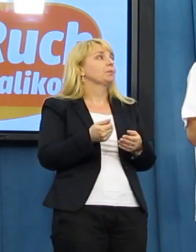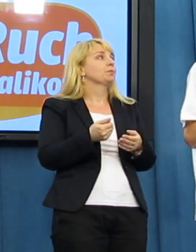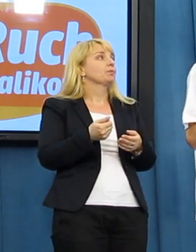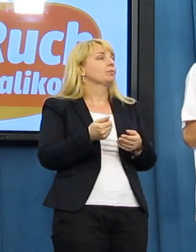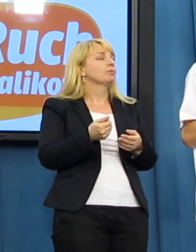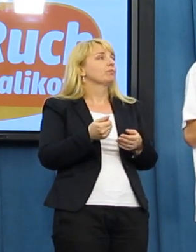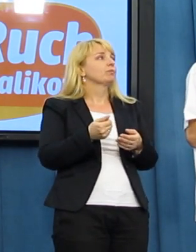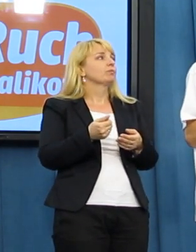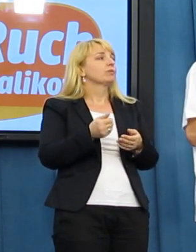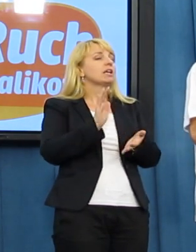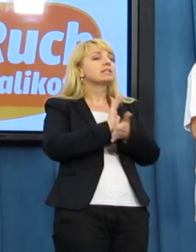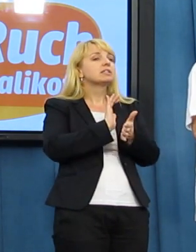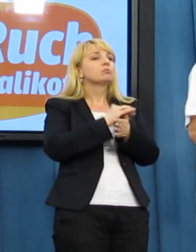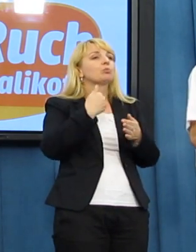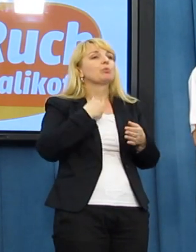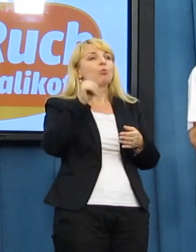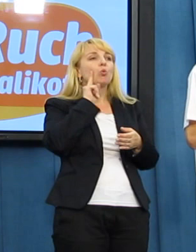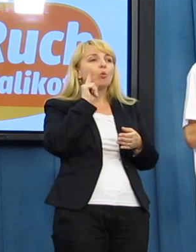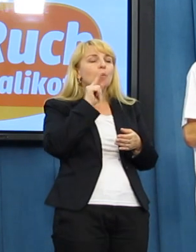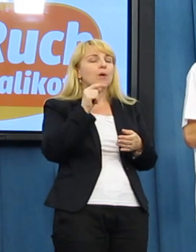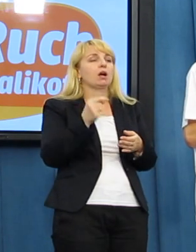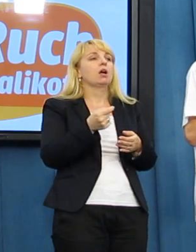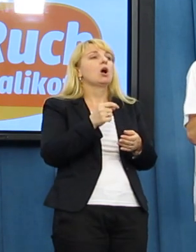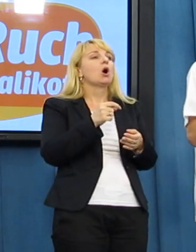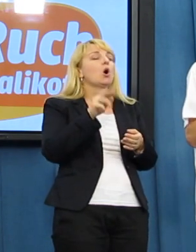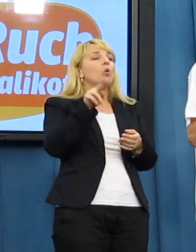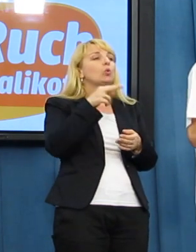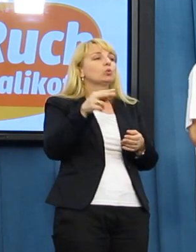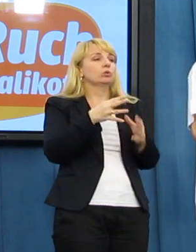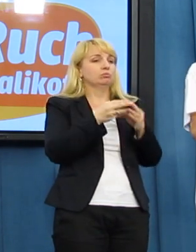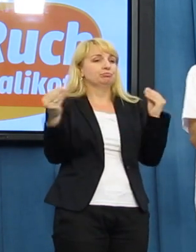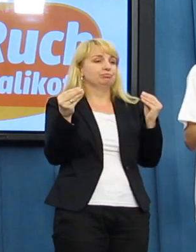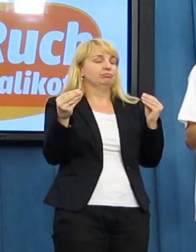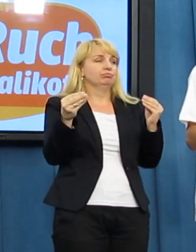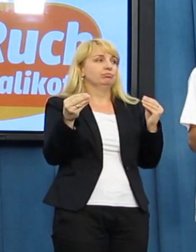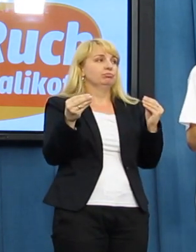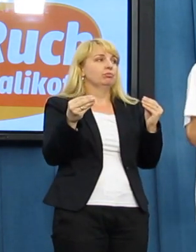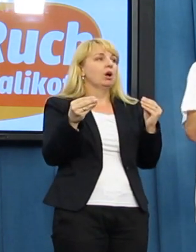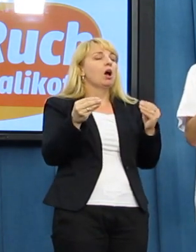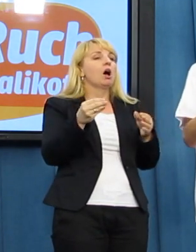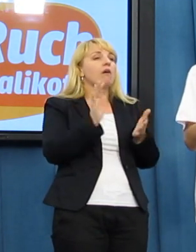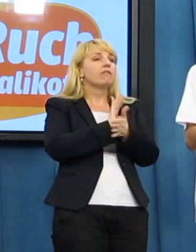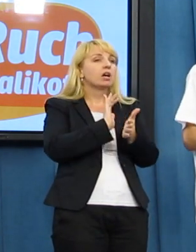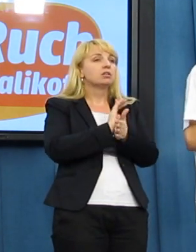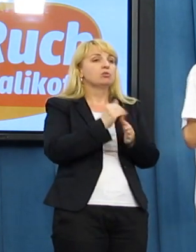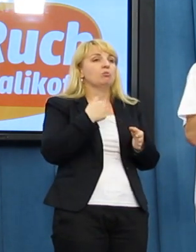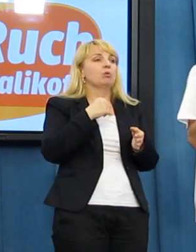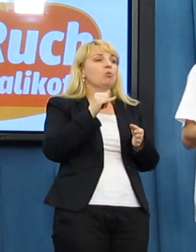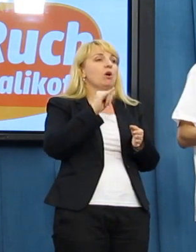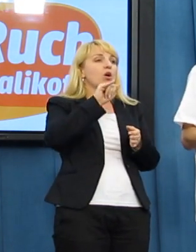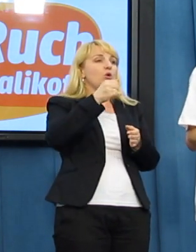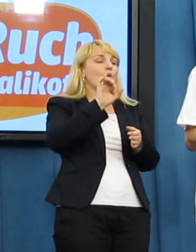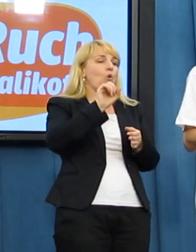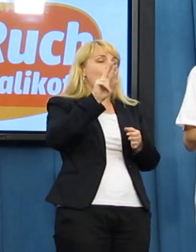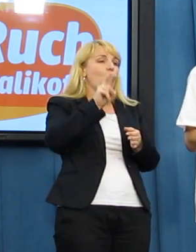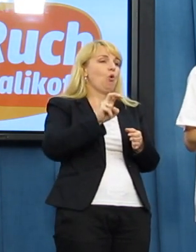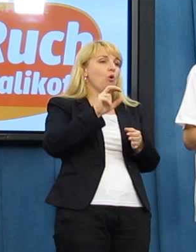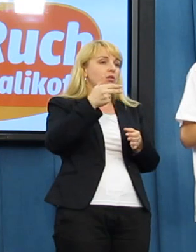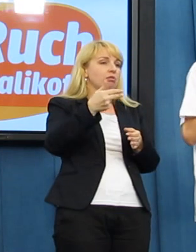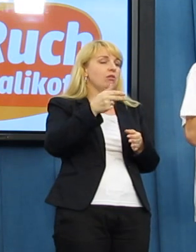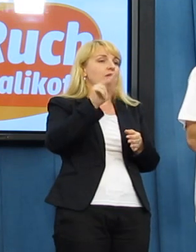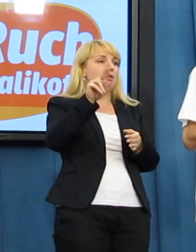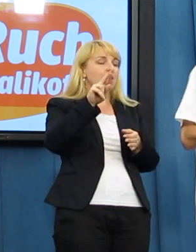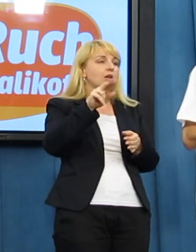nazwisko, ale z gazet mi opowiadał, że to był Johnny Eyre. Zniknął, po tygodniu się właśnie w gazecie objawił jako Johnny Eyre. Okazało się, że przez 6